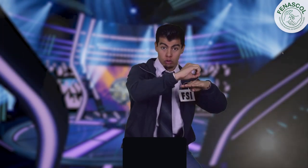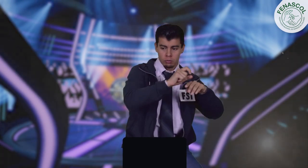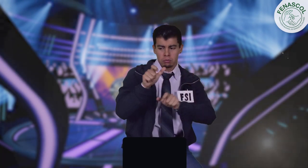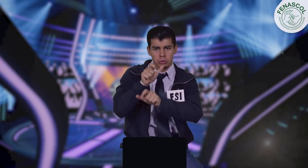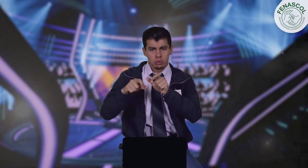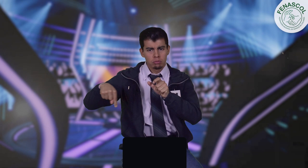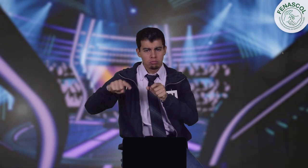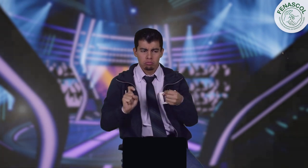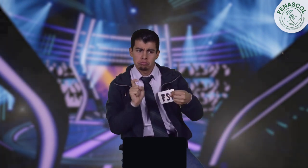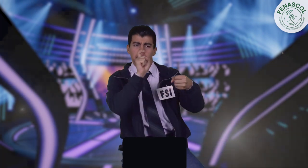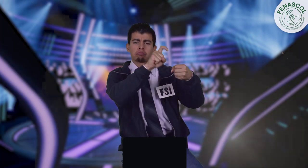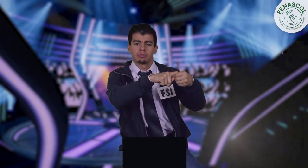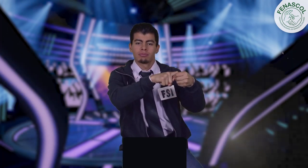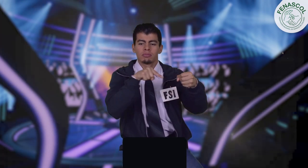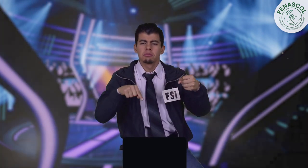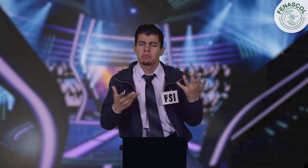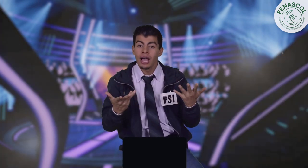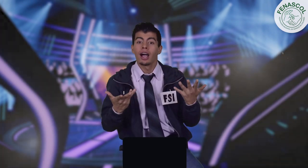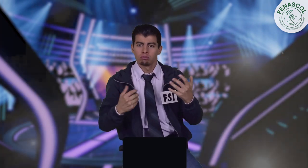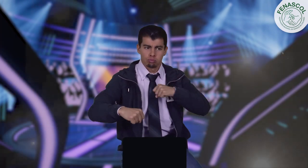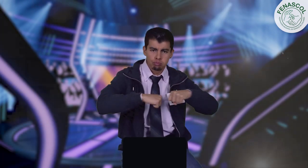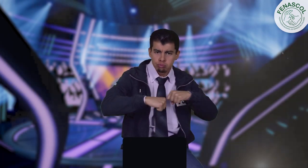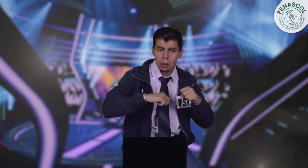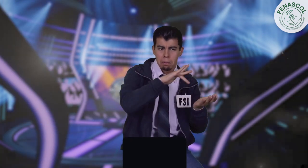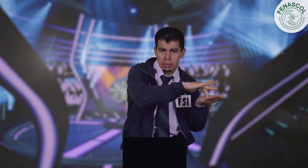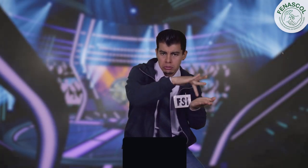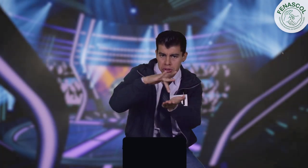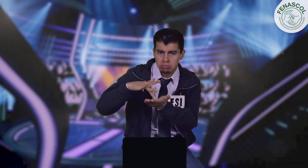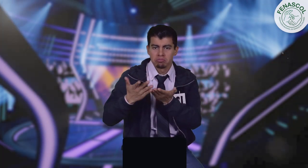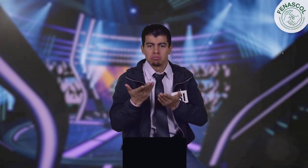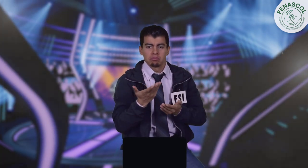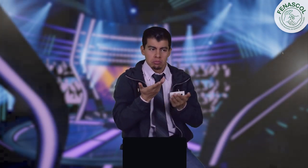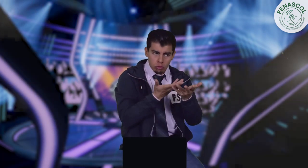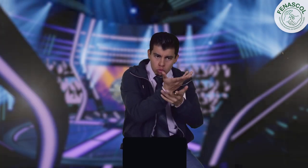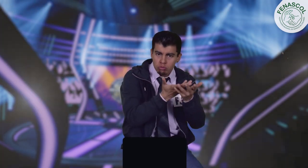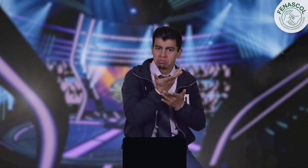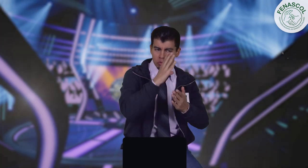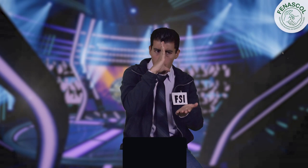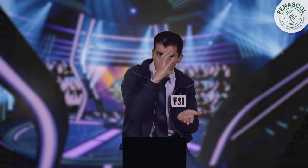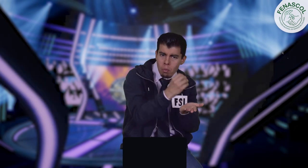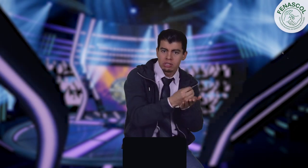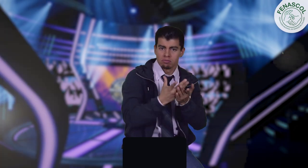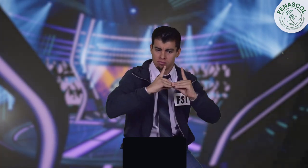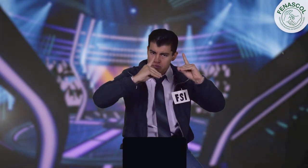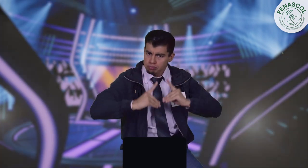Las personas que se afilian a una organización tienen el propósito de gestionar, participar, sugerir,